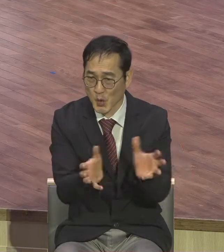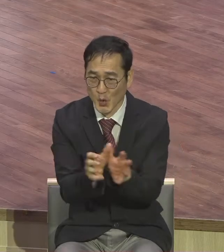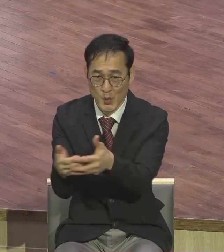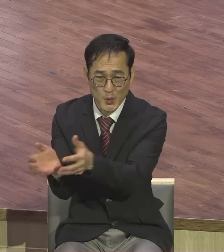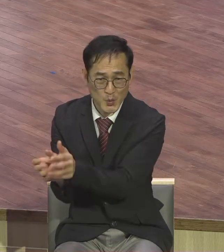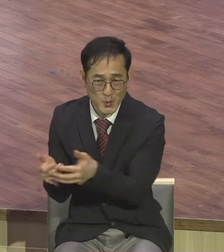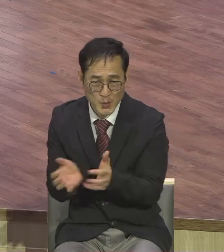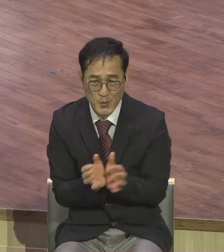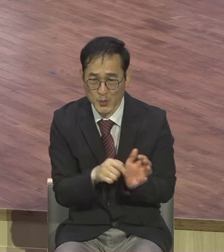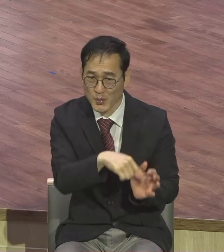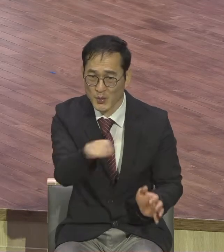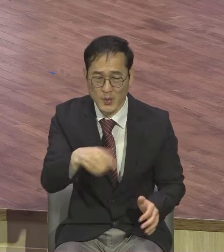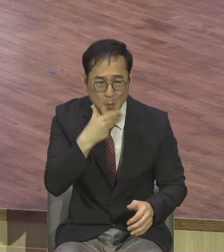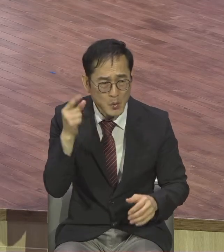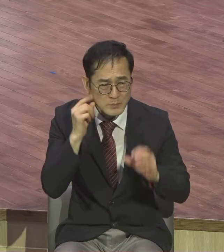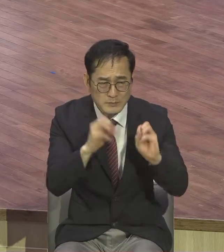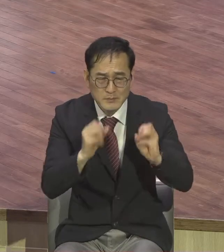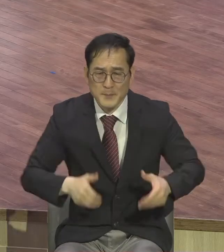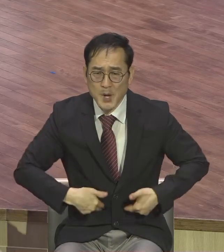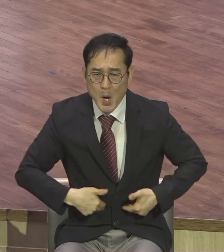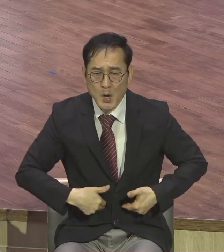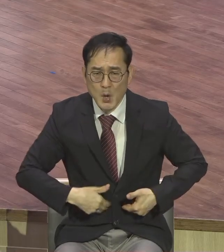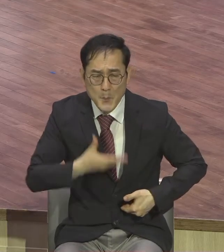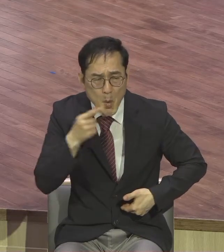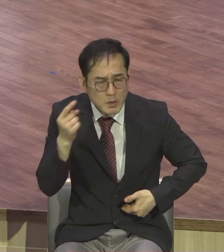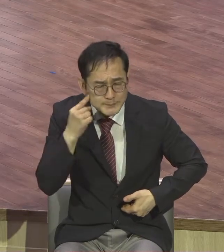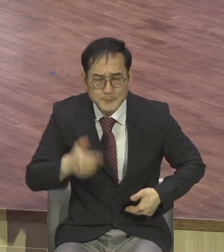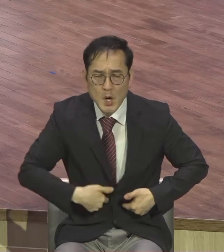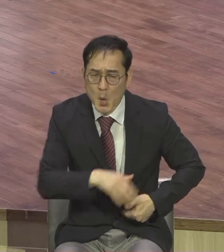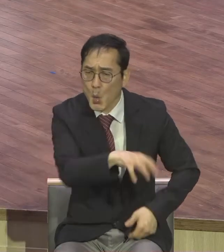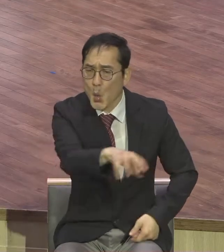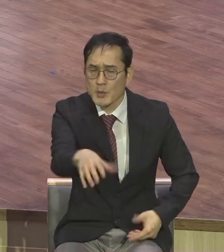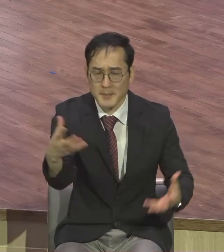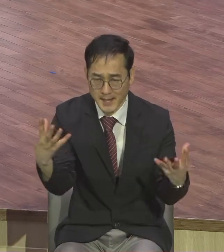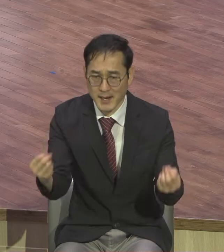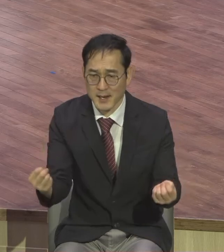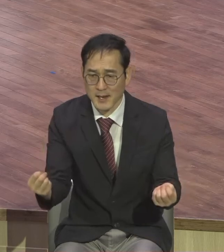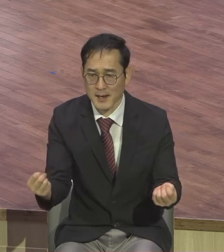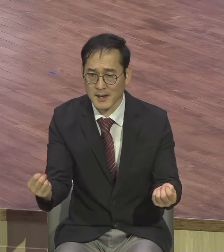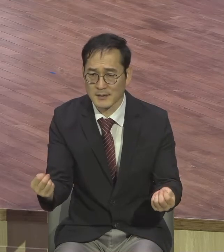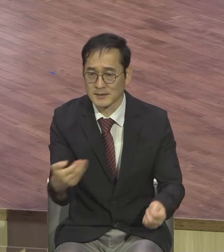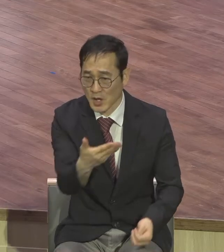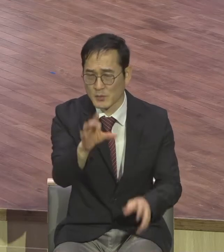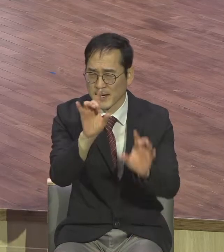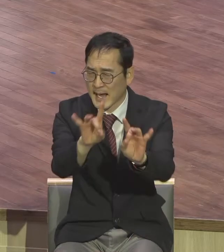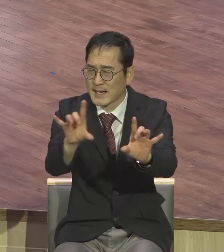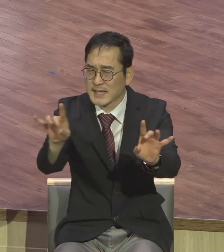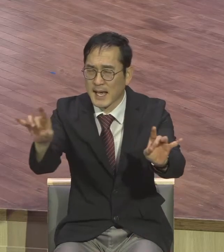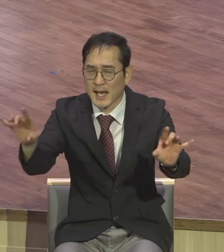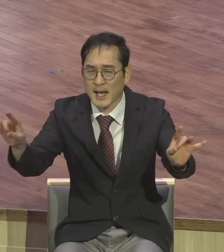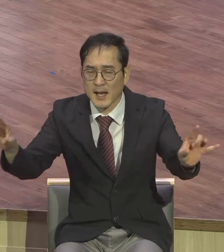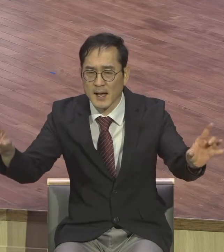그렇기 때문에 여러분 한 사람이 중요합니다 한 사람이 중요해요